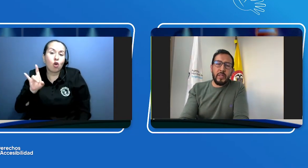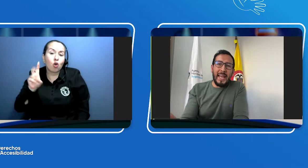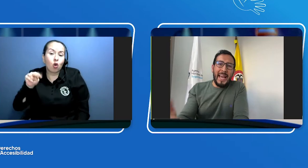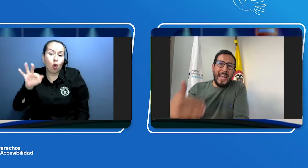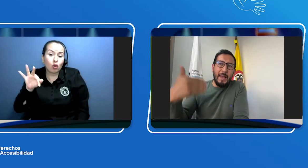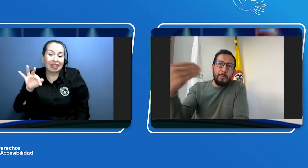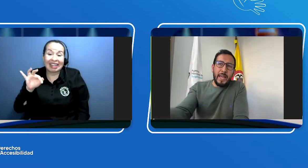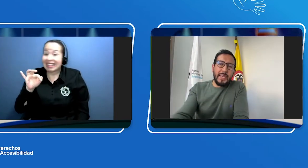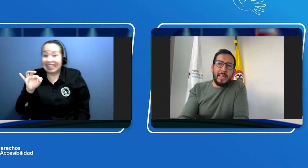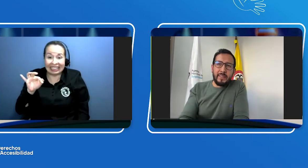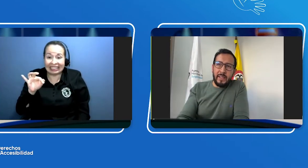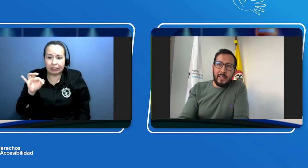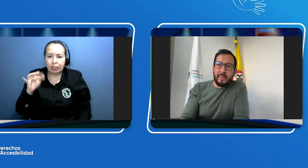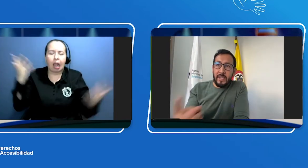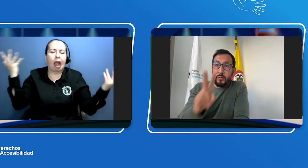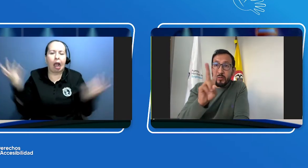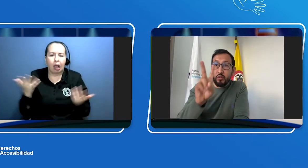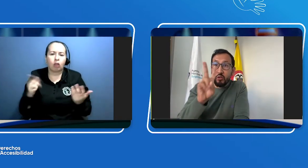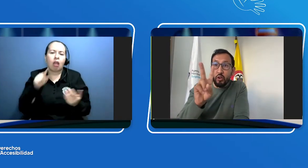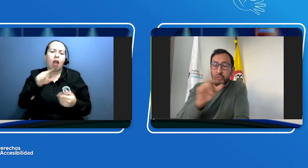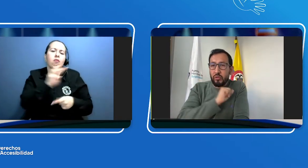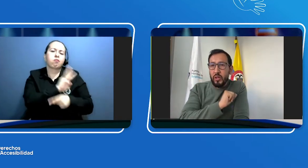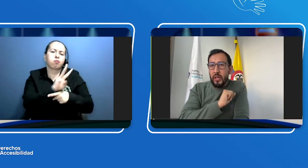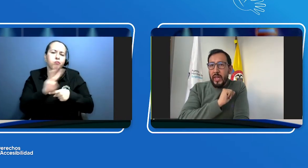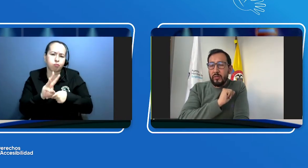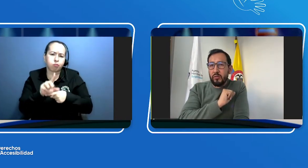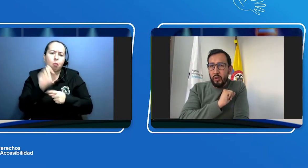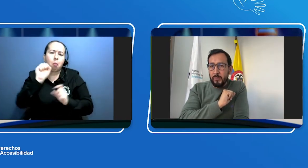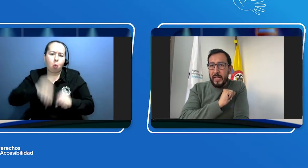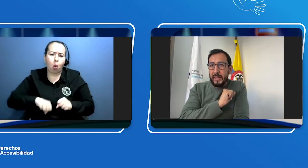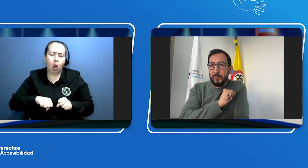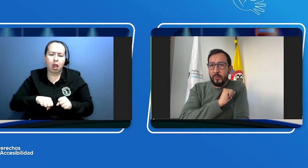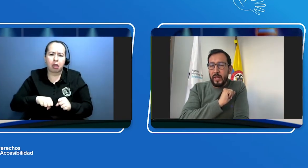a la página de Internet. Tenemos esos dos, esos dos mecanismos, Henry.